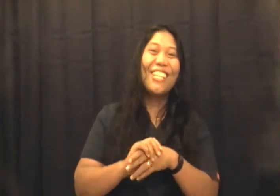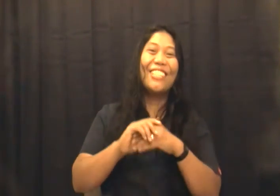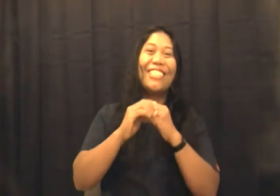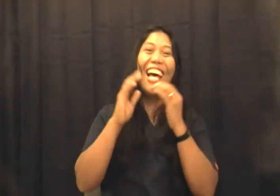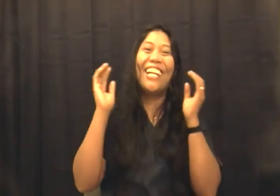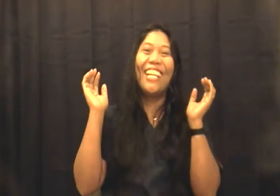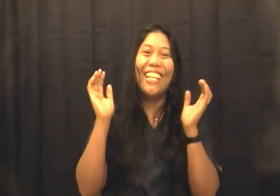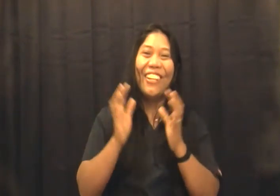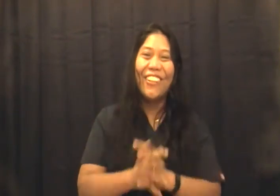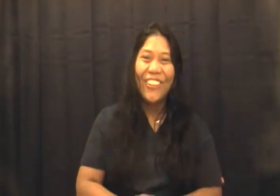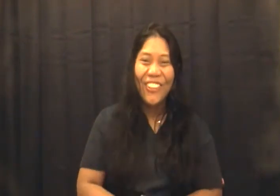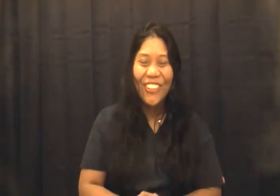sagsagi ko.